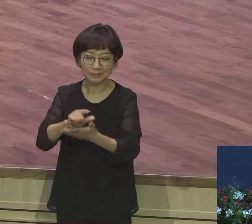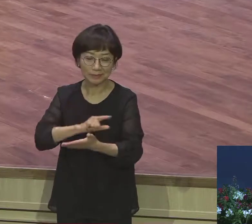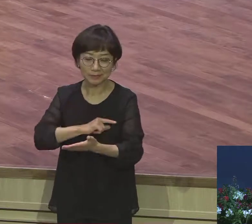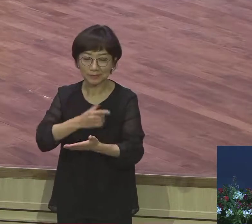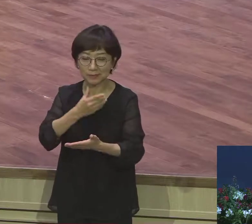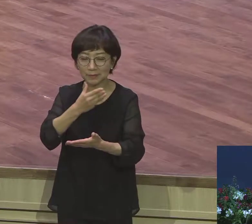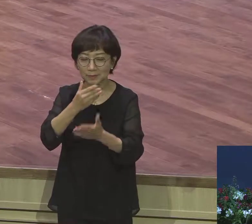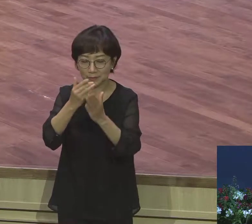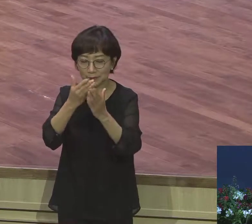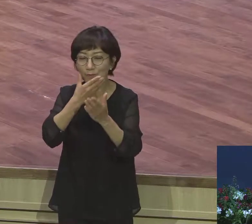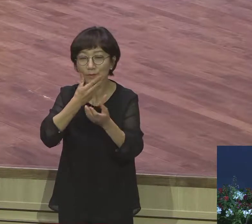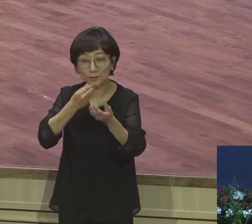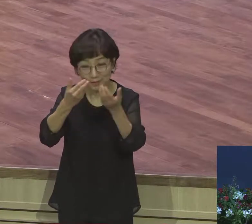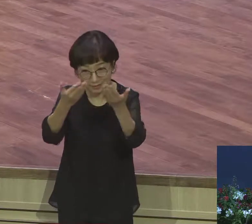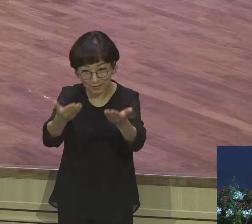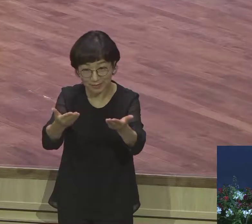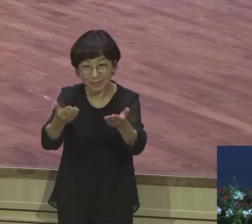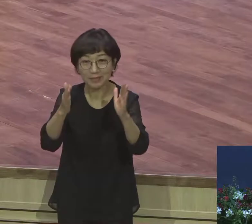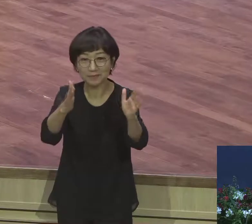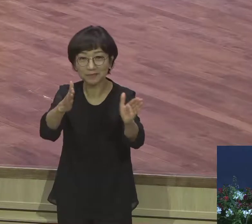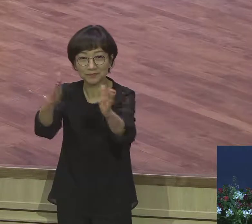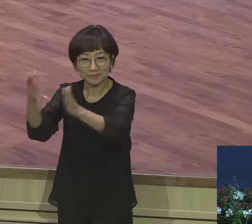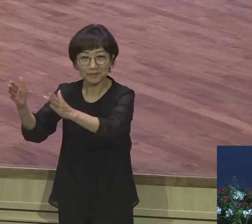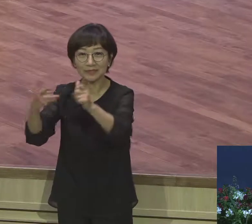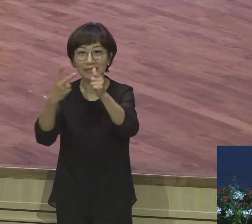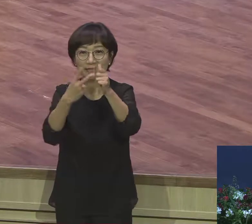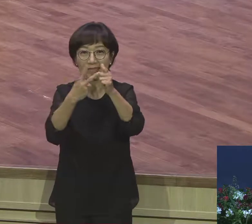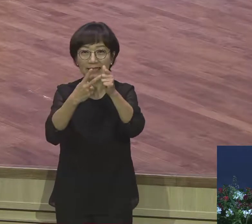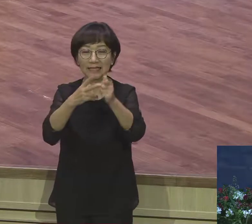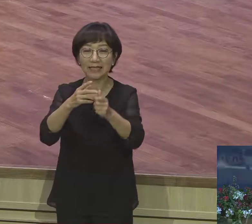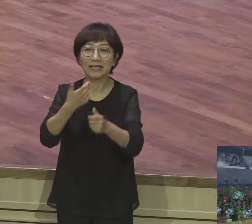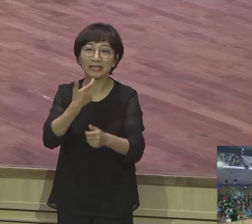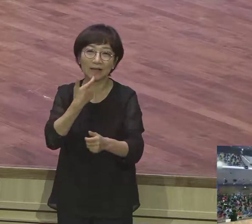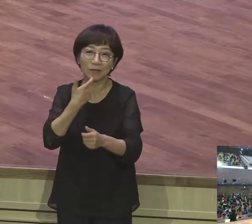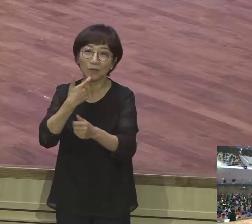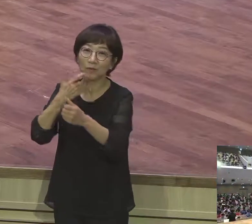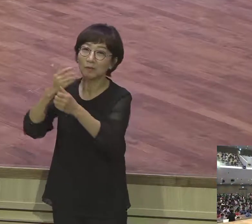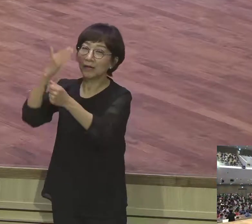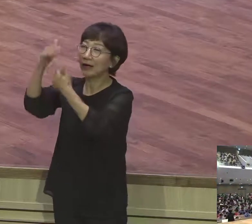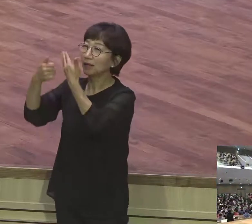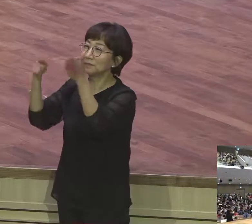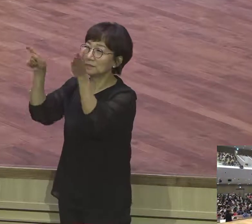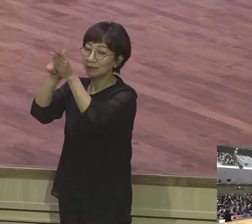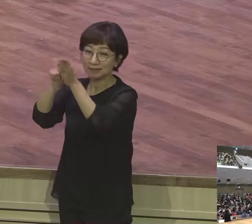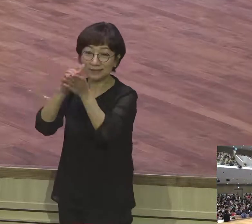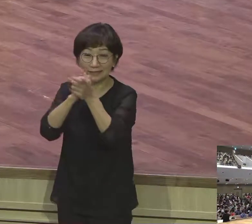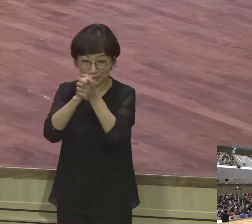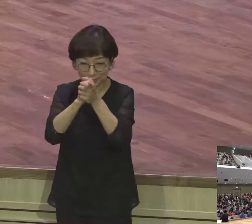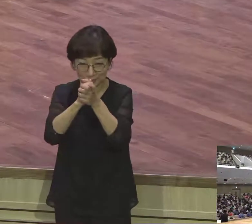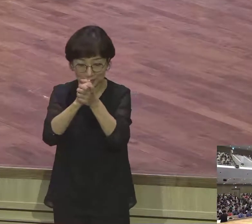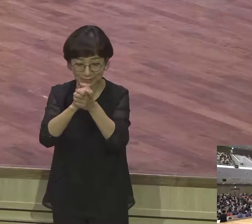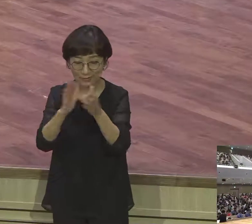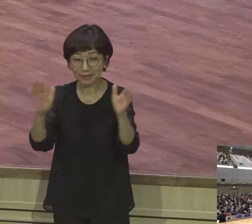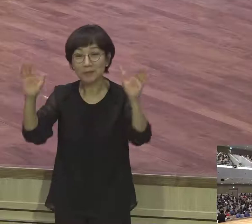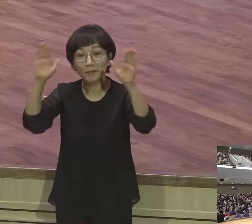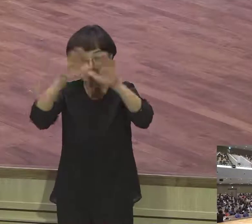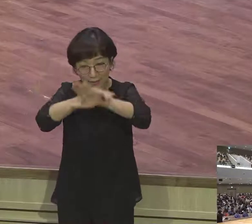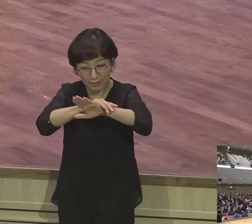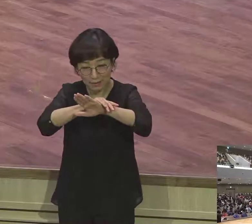기도입니다 22주로 24주로 봅니다 밤에 일어나 두 아내와 두 여정과